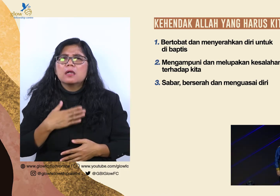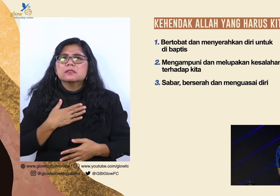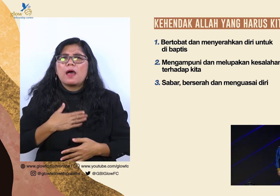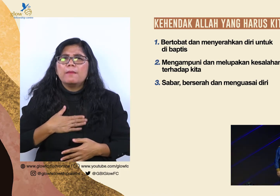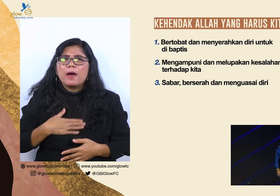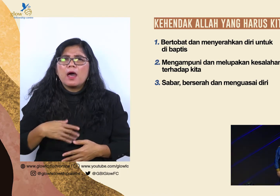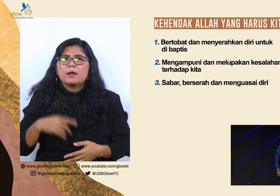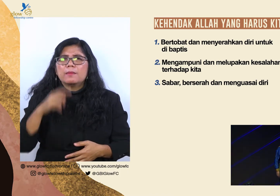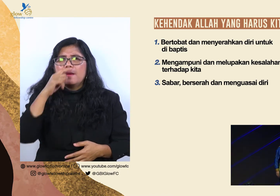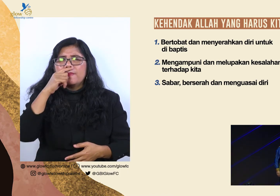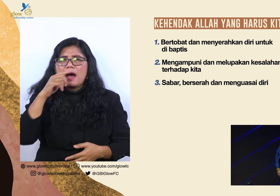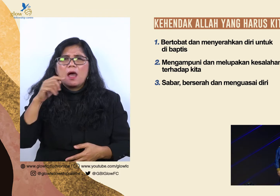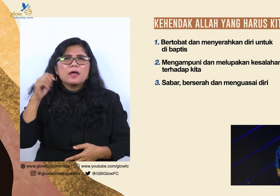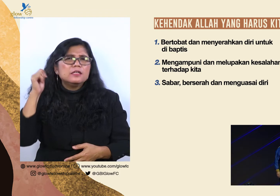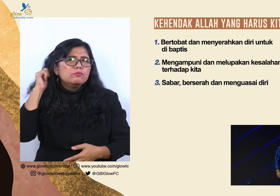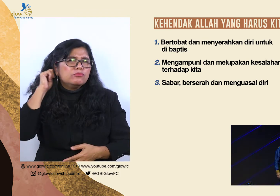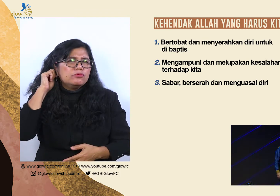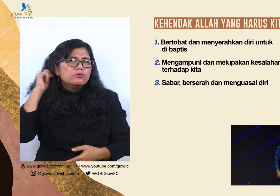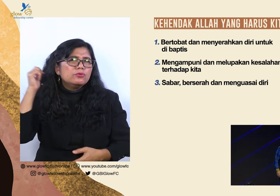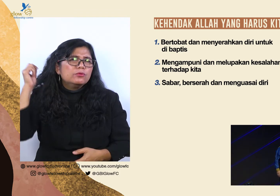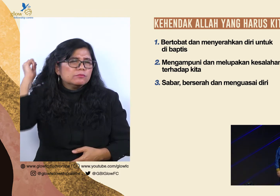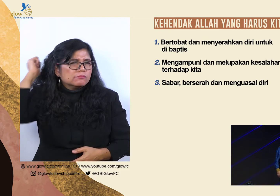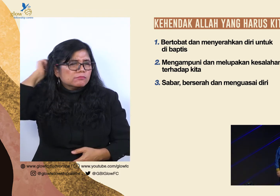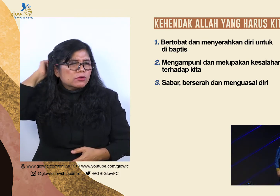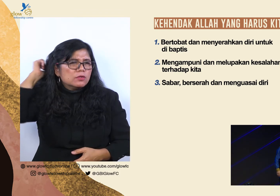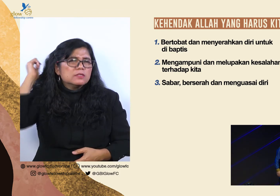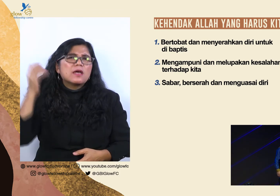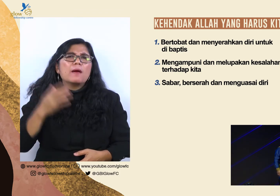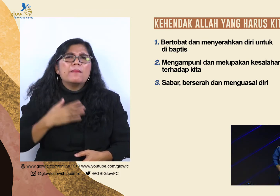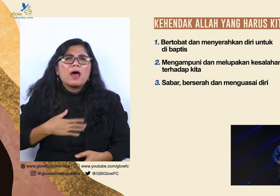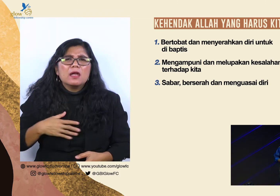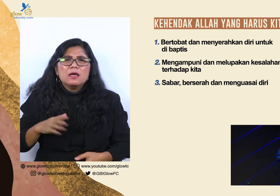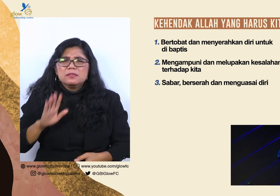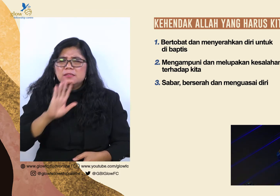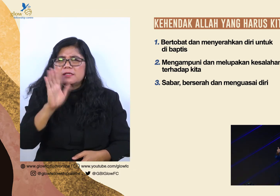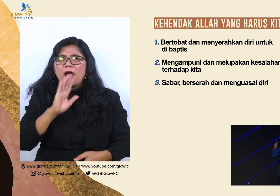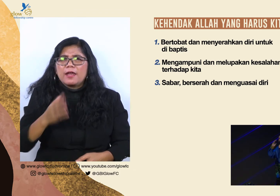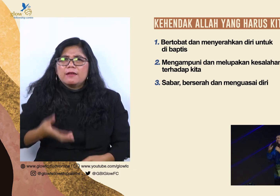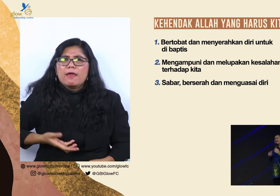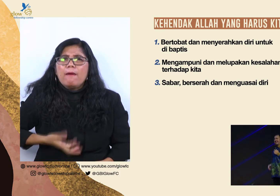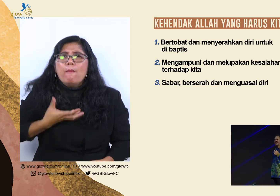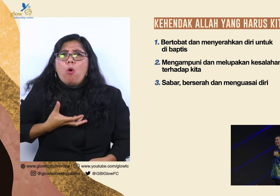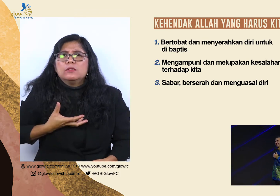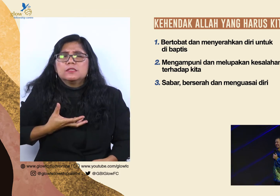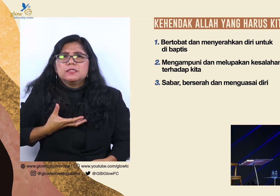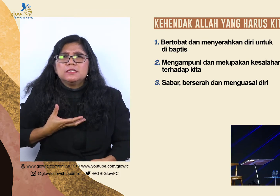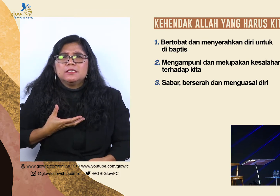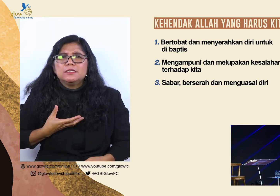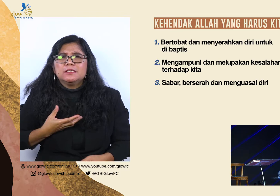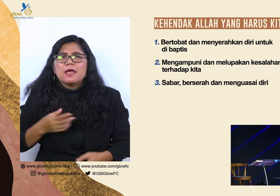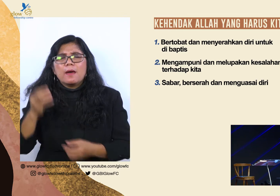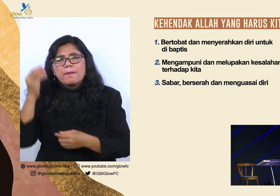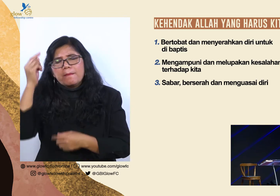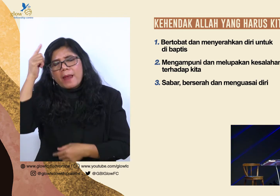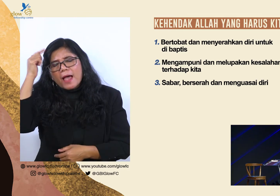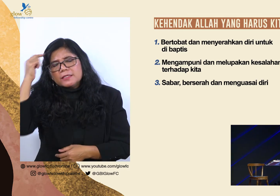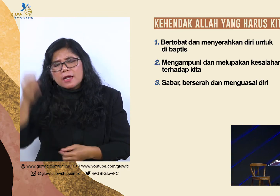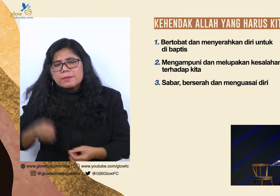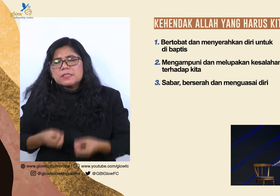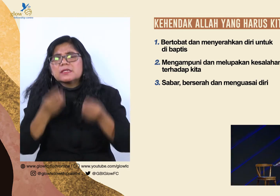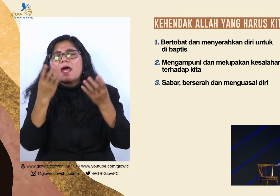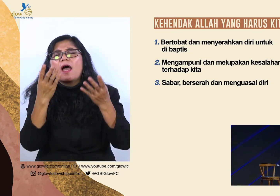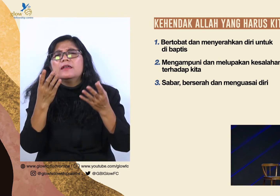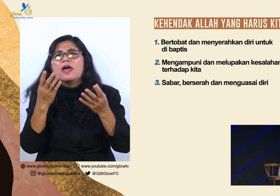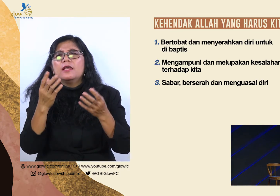Ibu, jangan emosian, sabar, belajar berserah dan menguasai diri. Karena alkitab